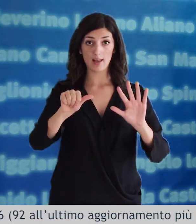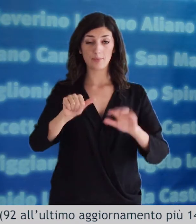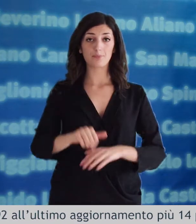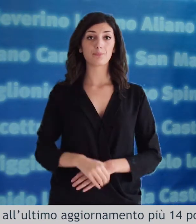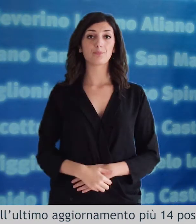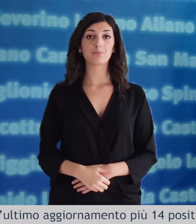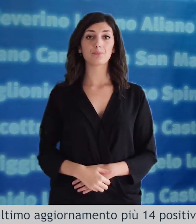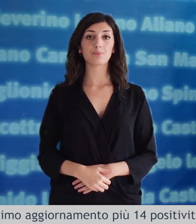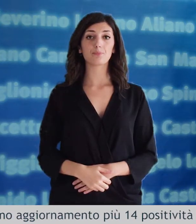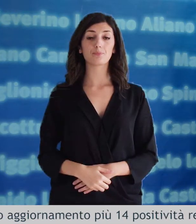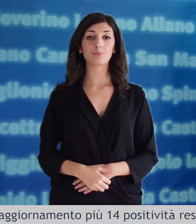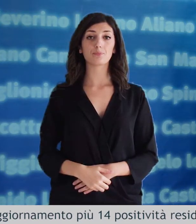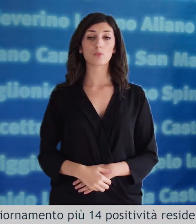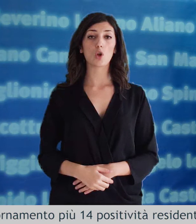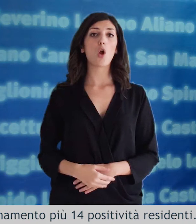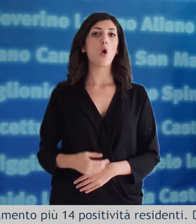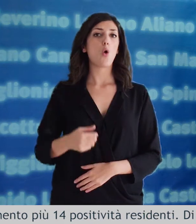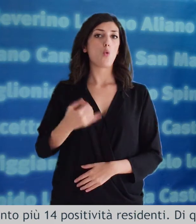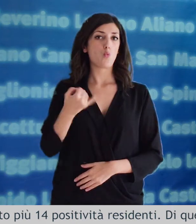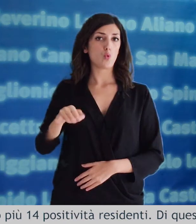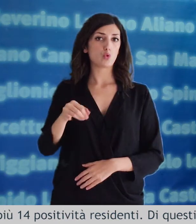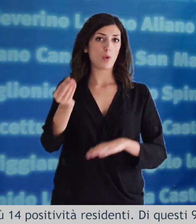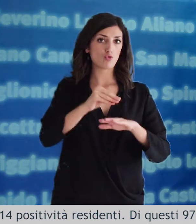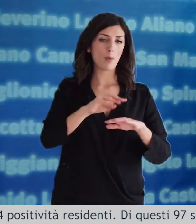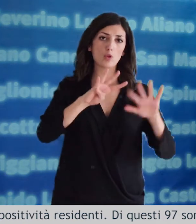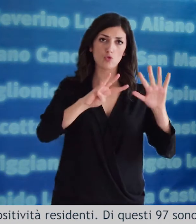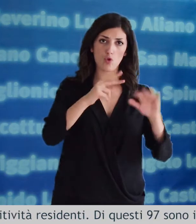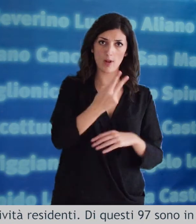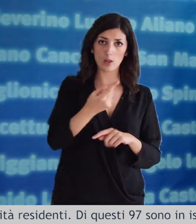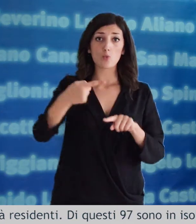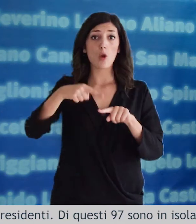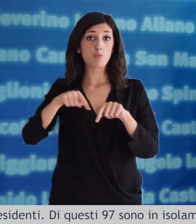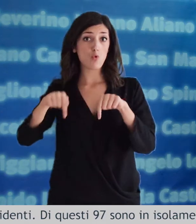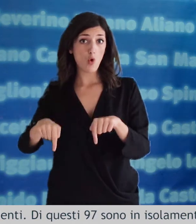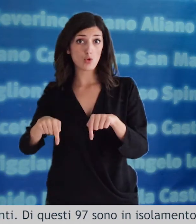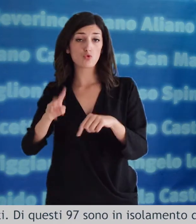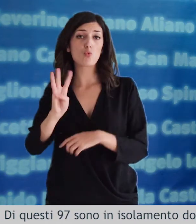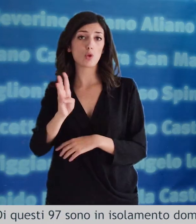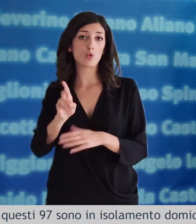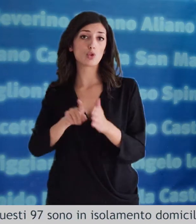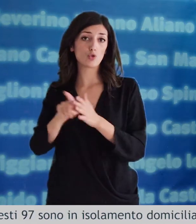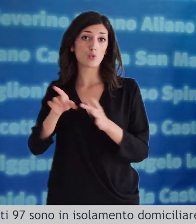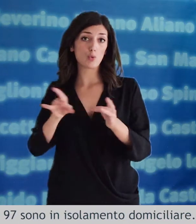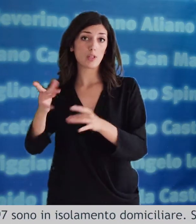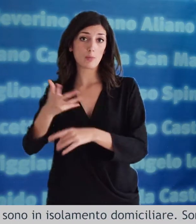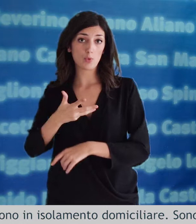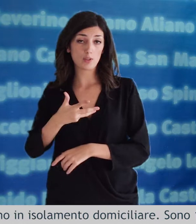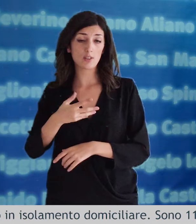92 all'ultimo aggiornamento più i 14 positivi residenti di questi